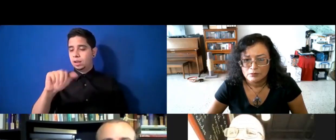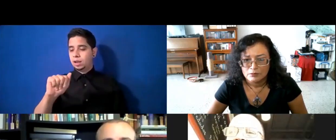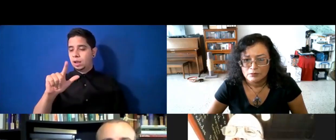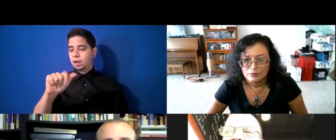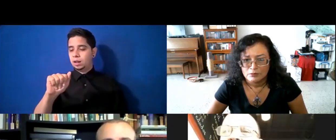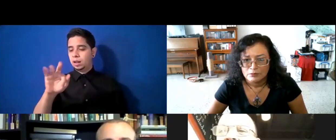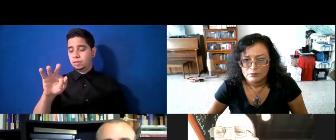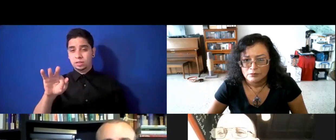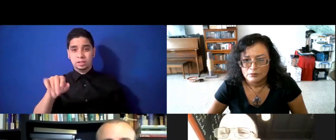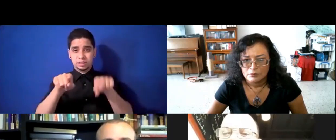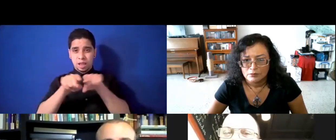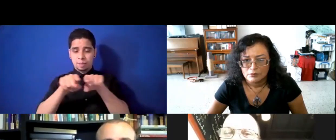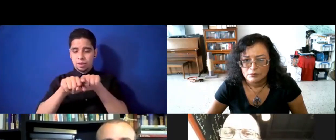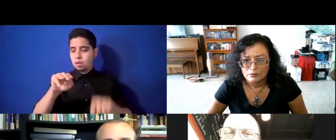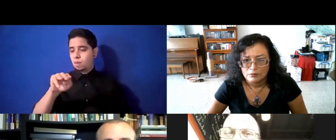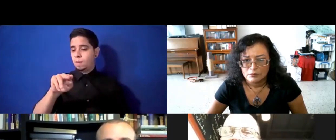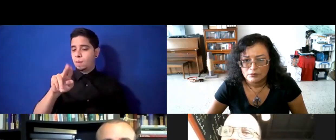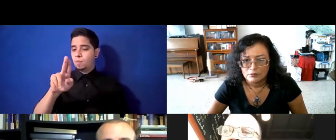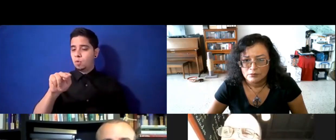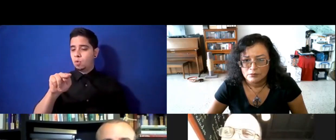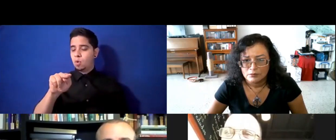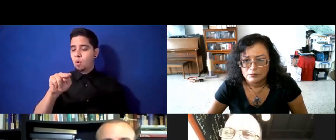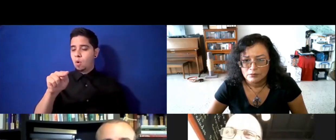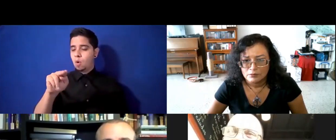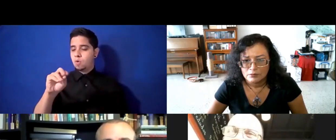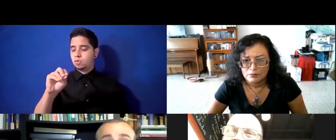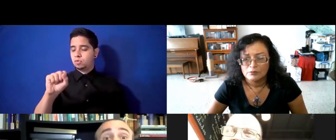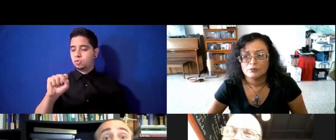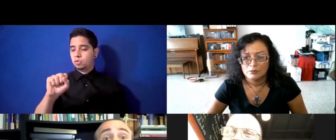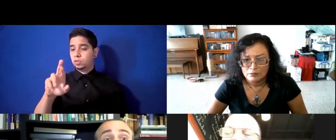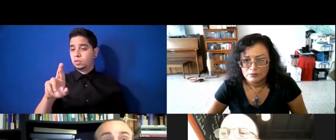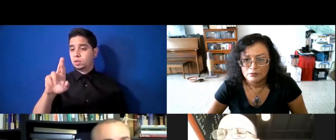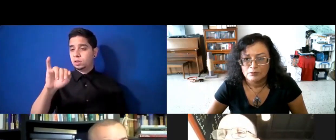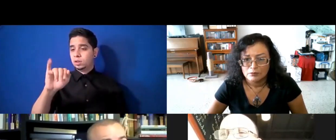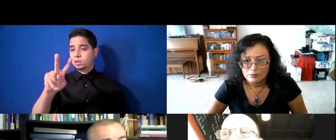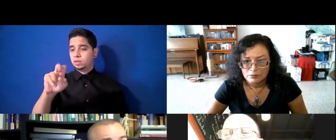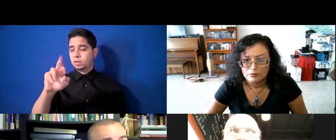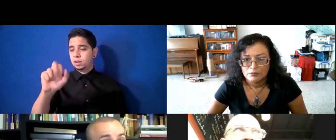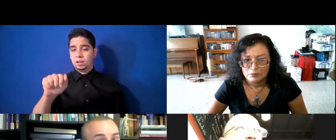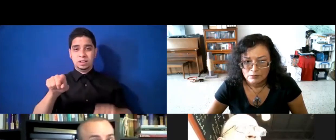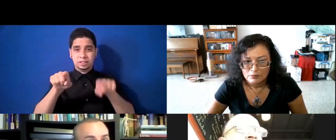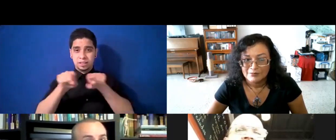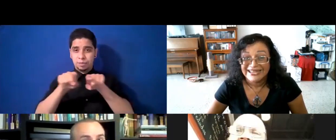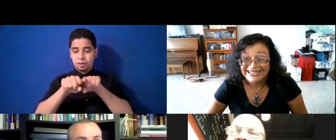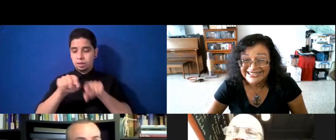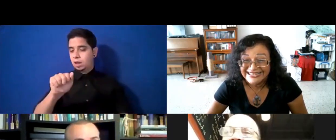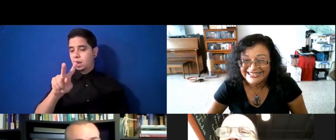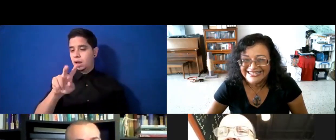y eso hasta la avenida Piñero, y todo lo que obviamente ahí comprende, hacia el